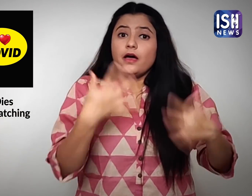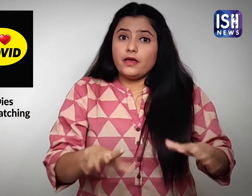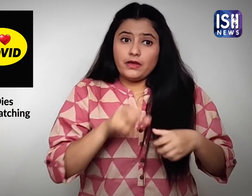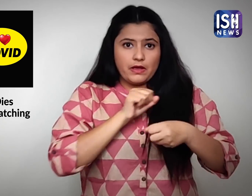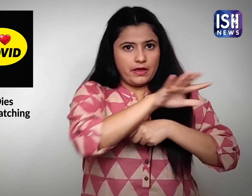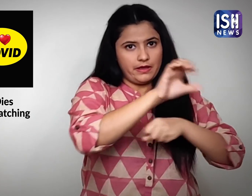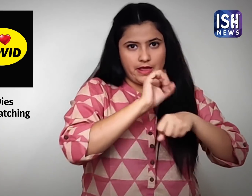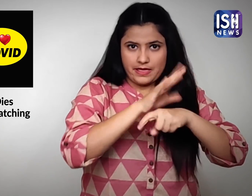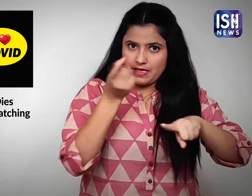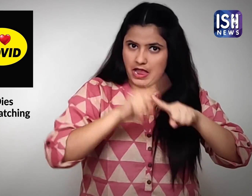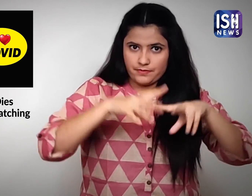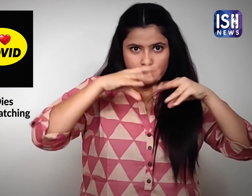पर ज़्यादा भरोसा था